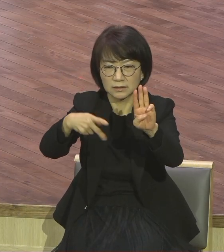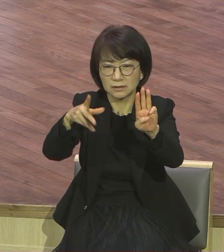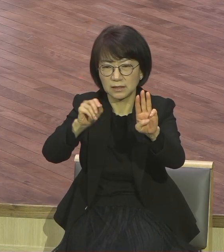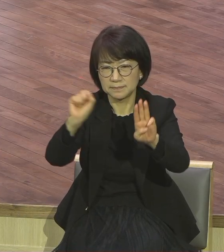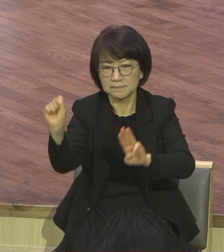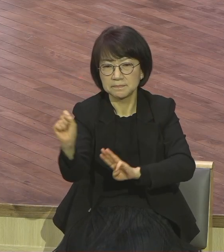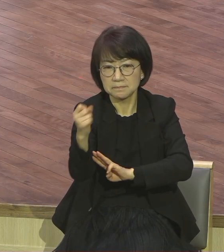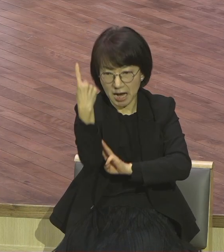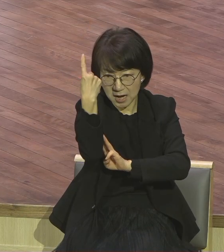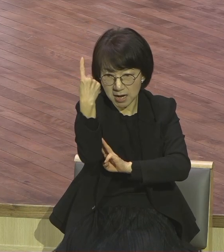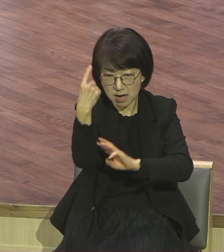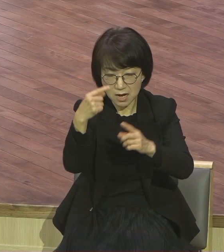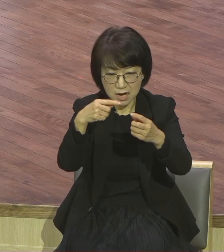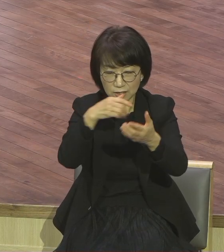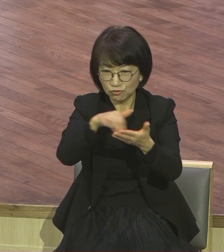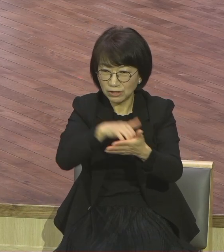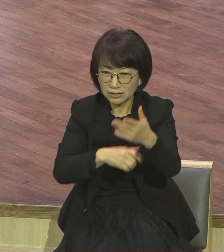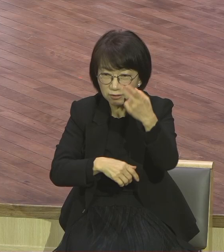12가지 근원적인 영적 문제